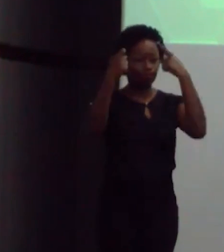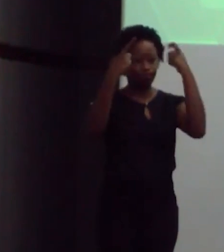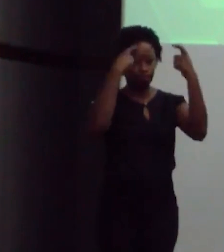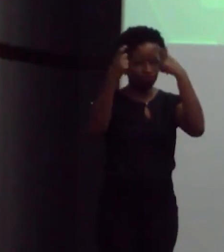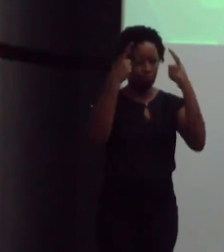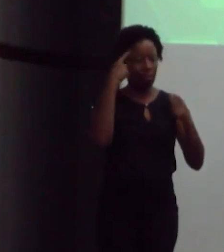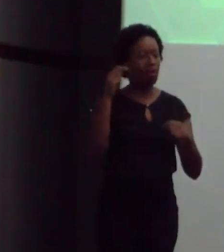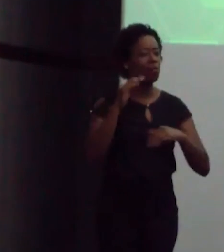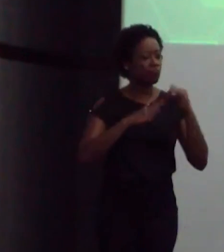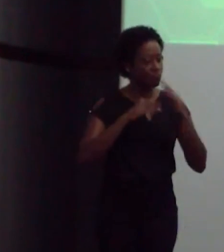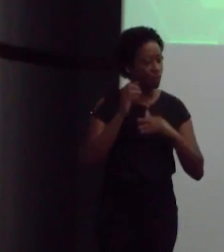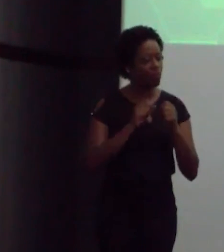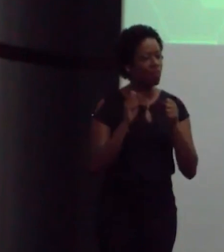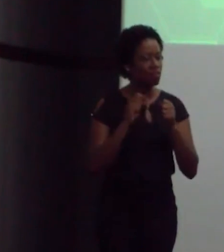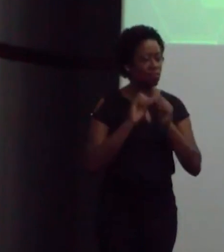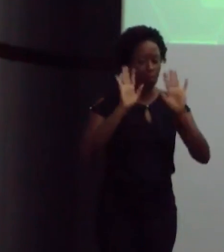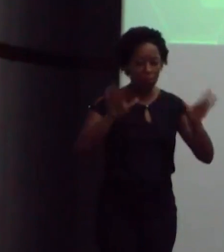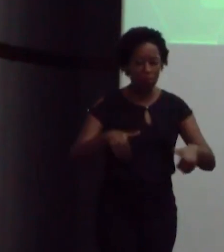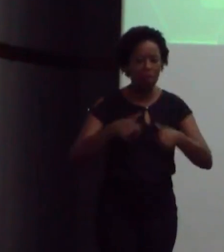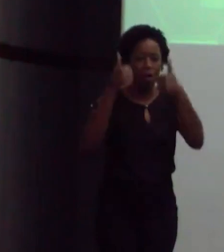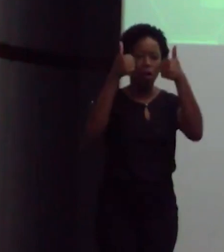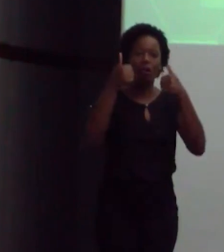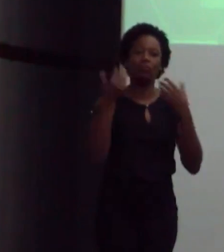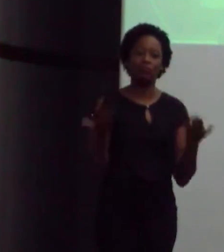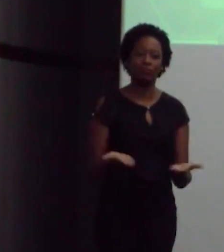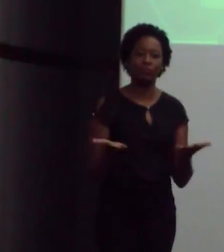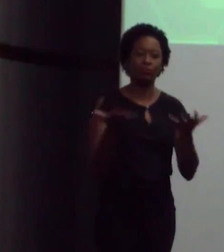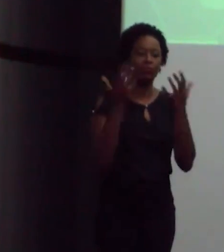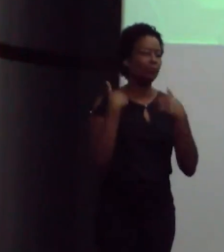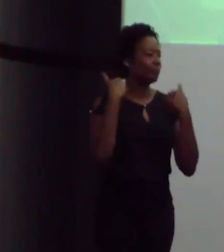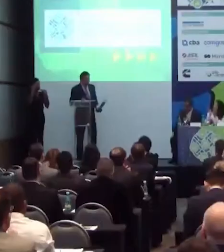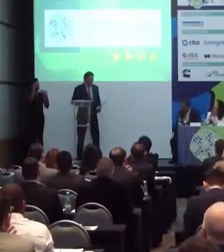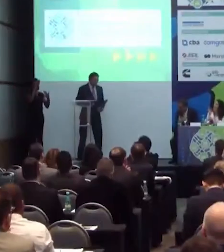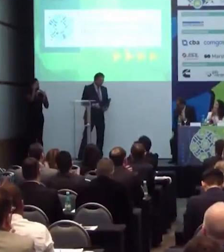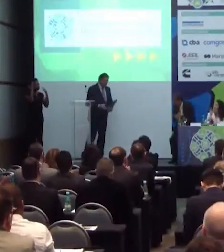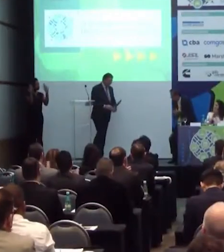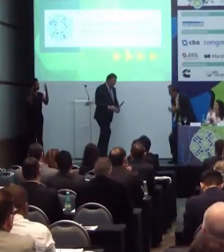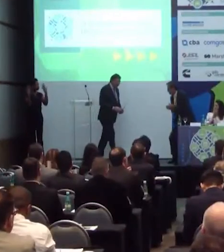fazer por esse país que a gente ama. Muito obrigado de novo pela homenagem.